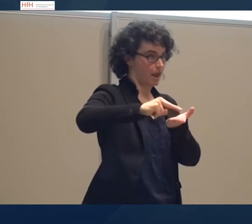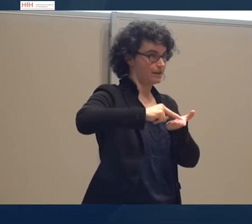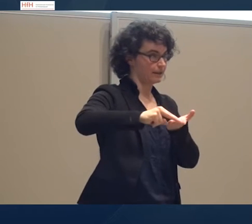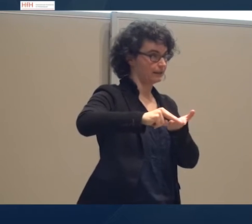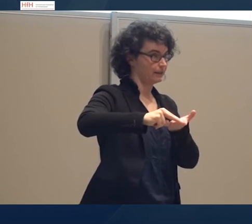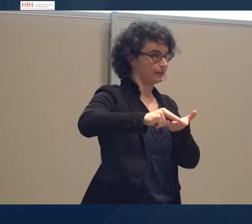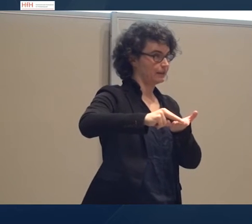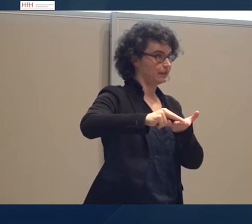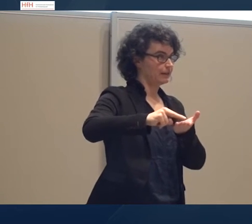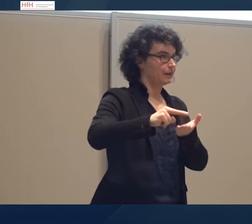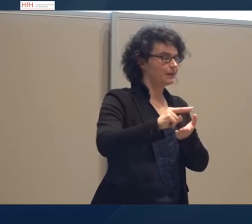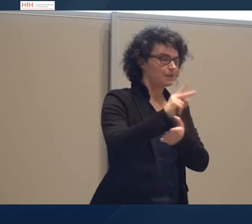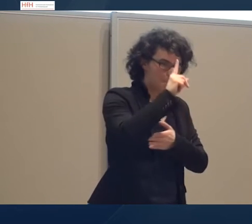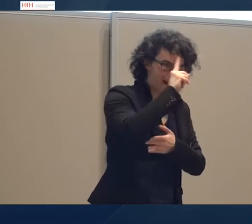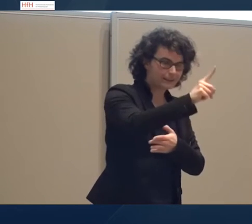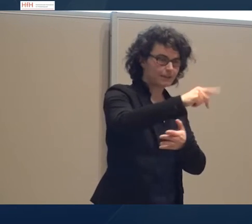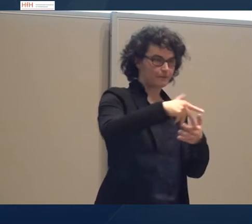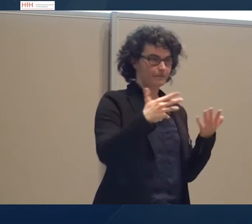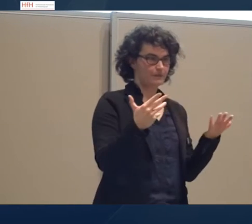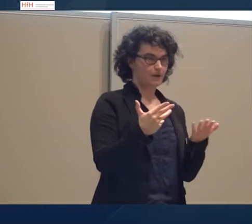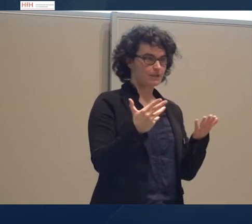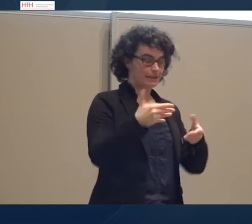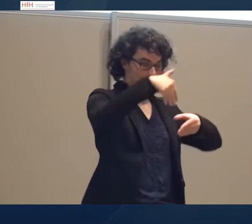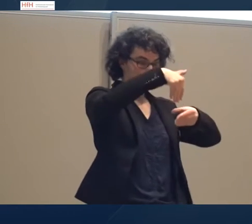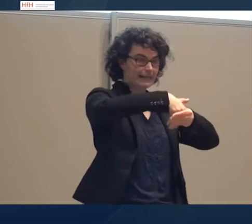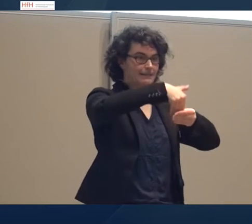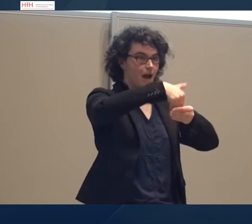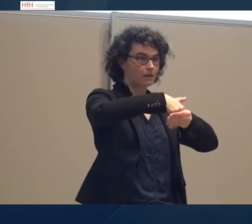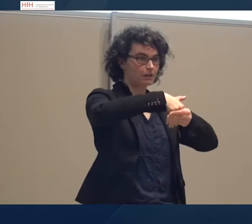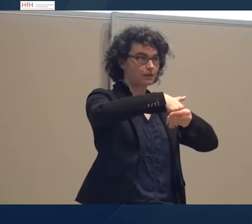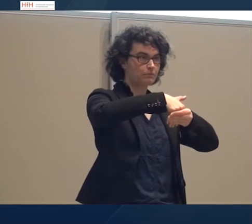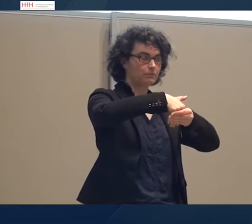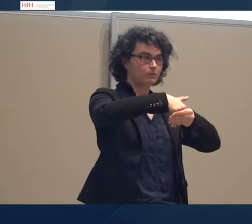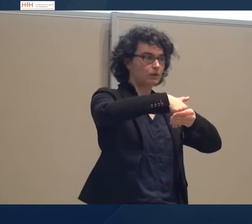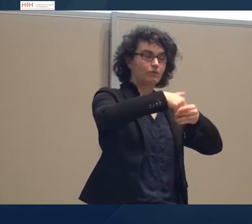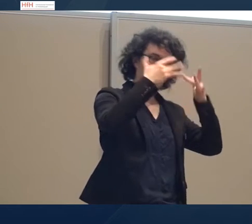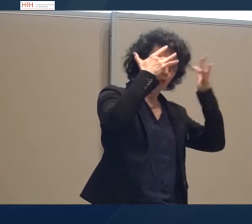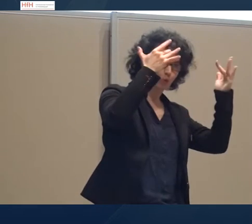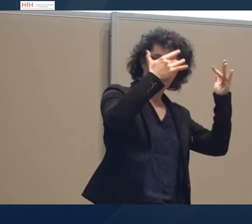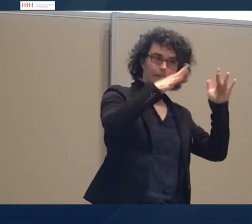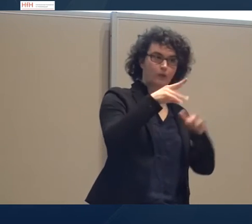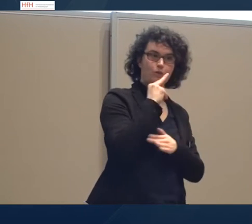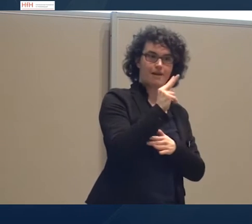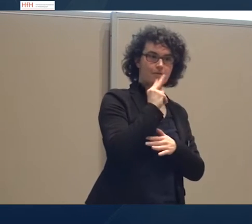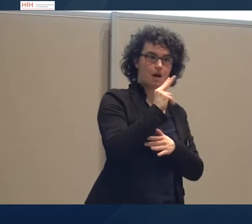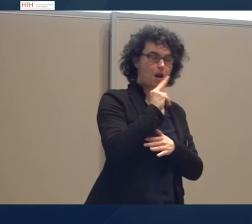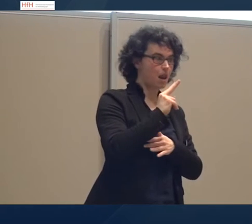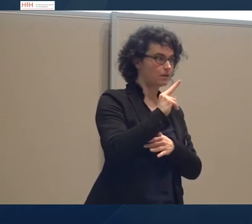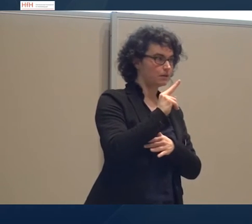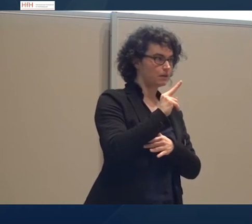Sie transportieren Inhalte kultureller, nicht nur verbal, propositionaler, also